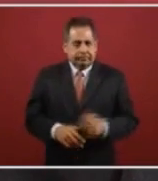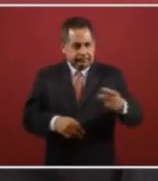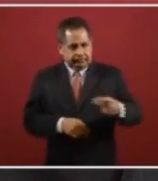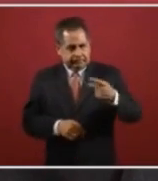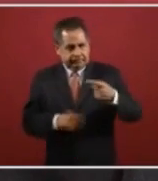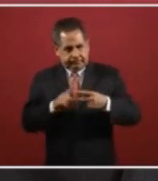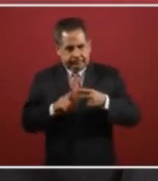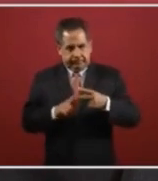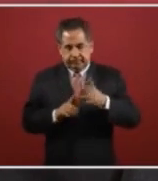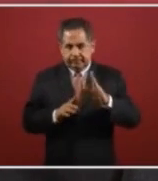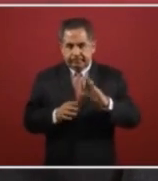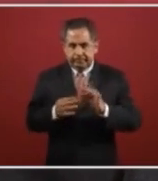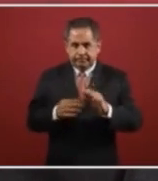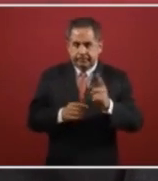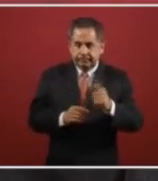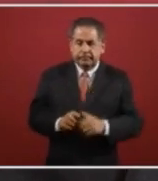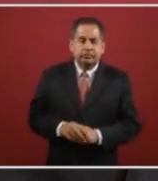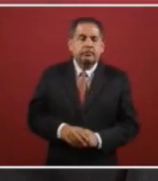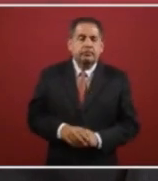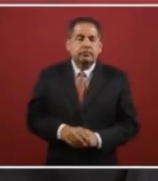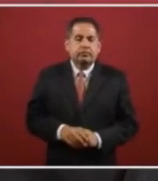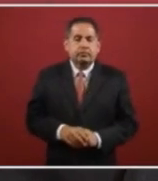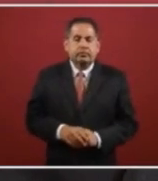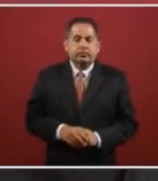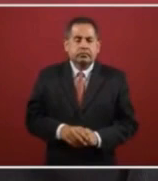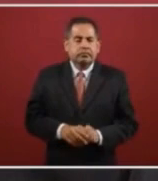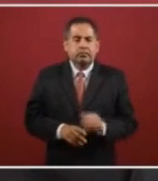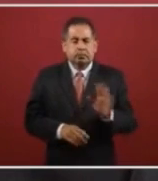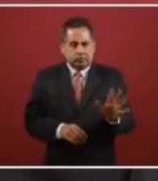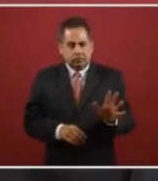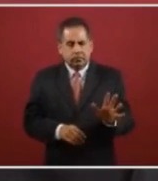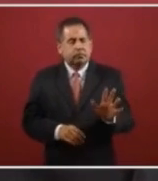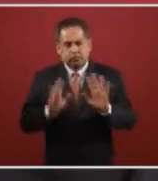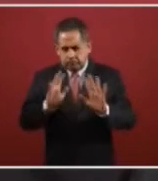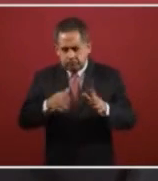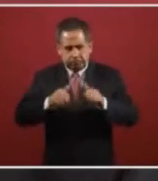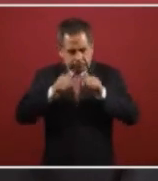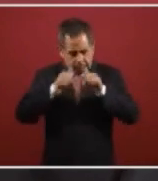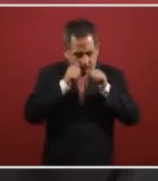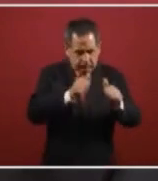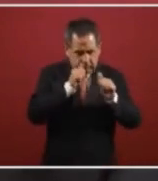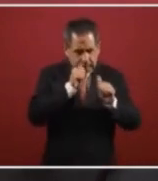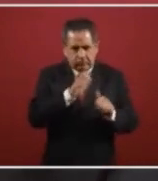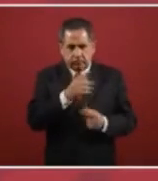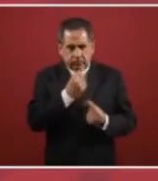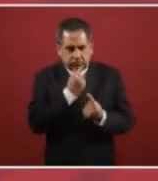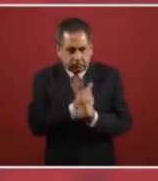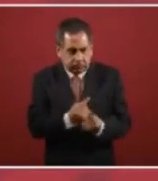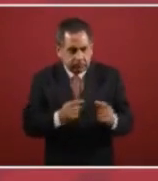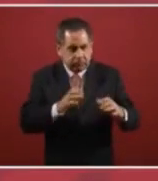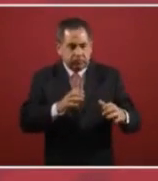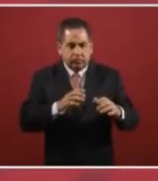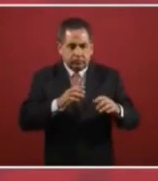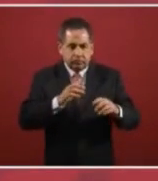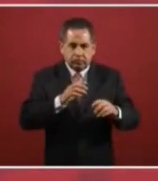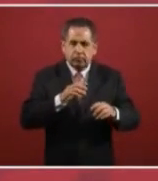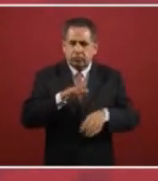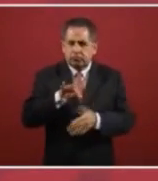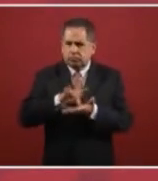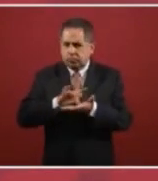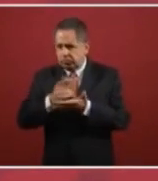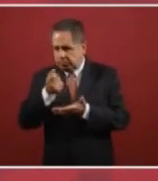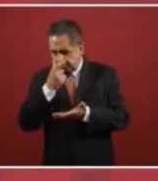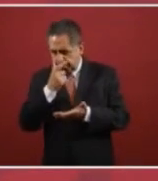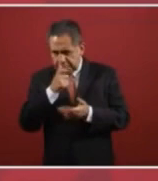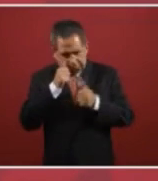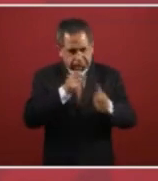preguntas la primera se está atendiendo lo de los niños lo de los medicamentos